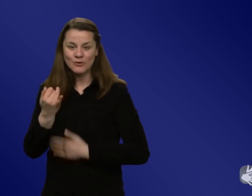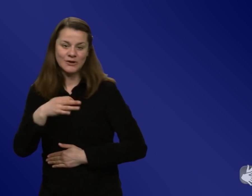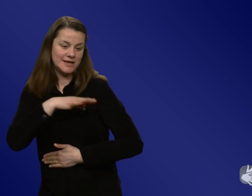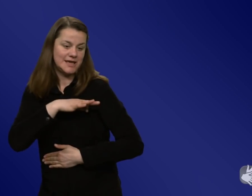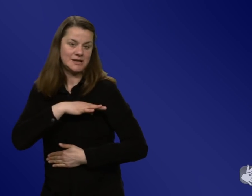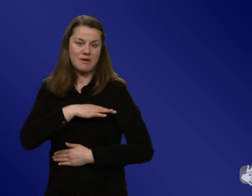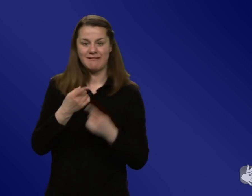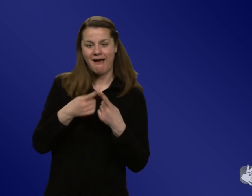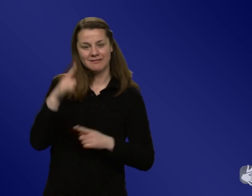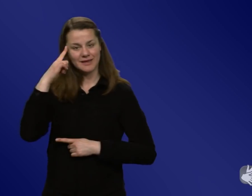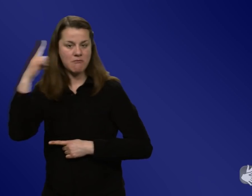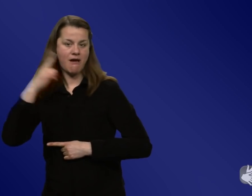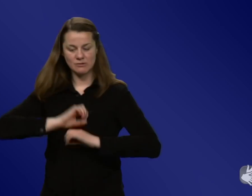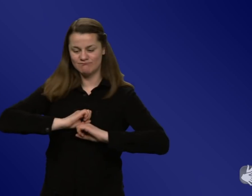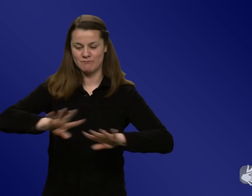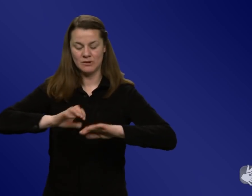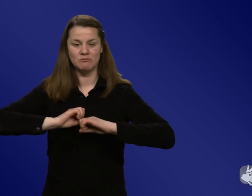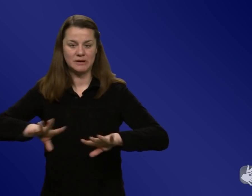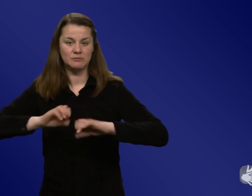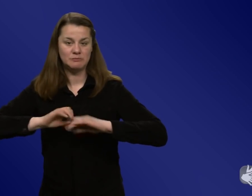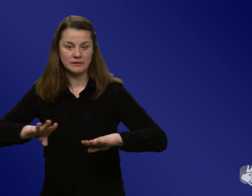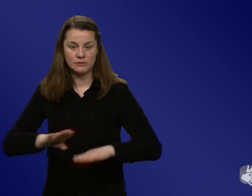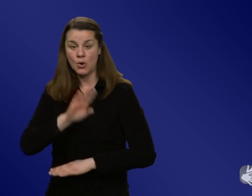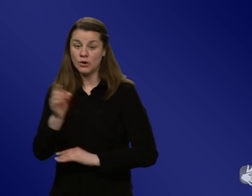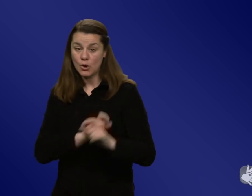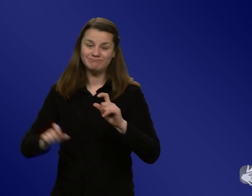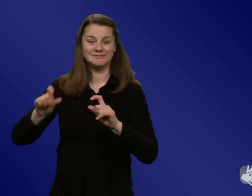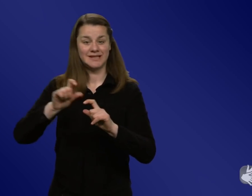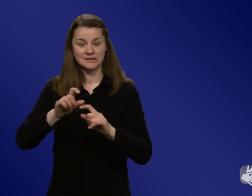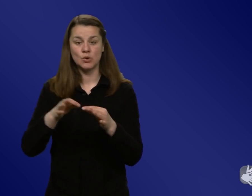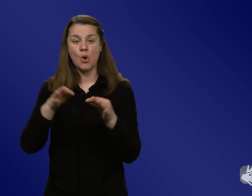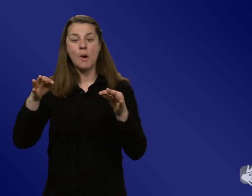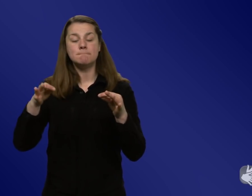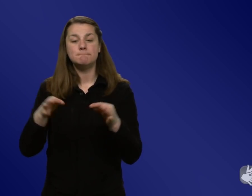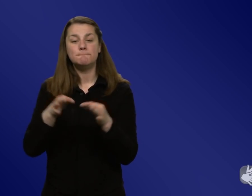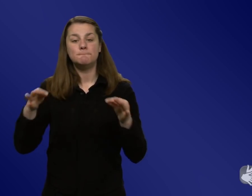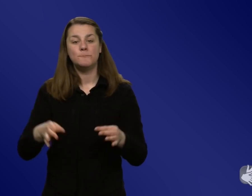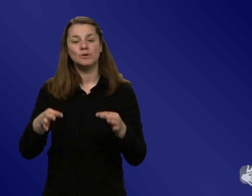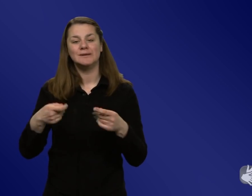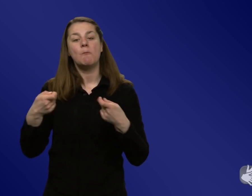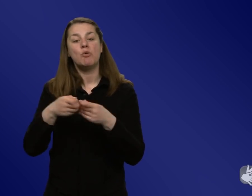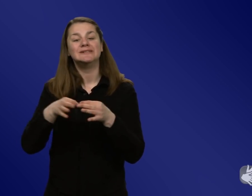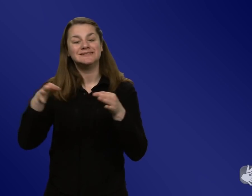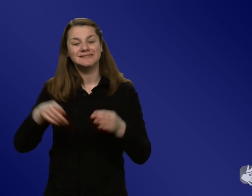finde, aber es gab genug Landtagswahlen und das war natürlich dann doch, ja, haben Parteien sich natürlich schon auch nochmal stärker